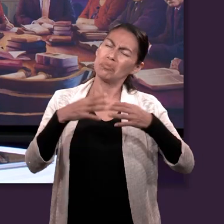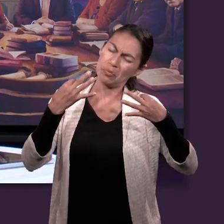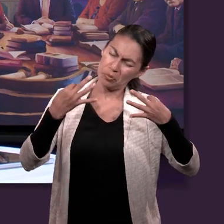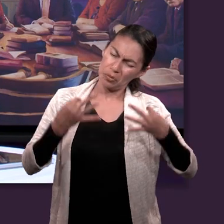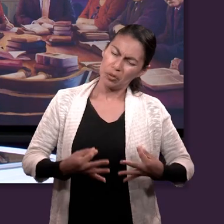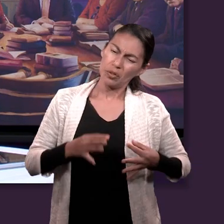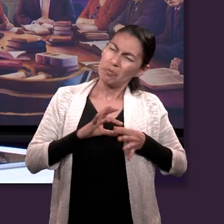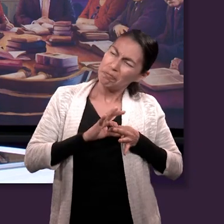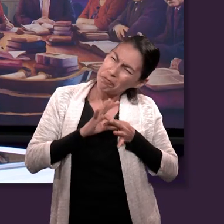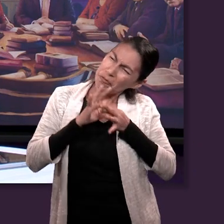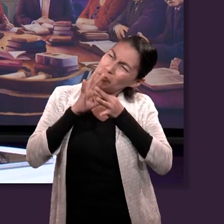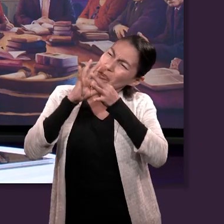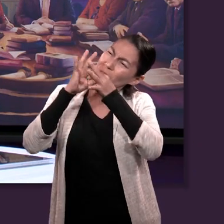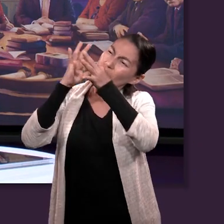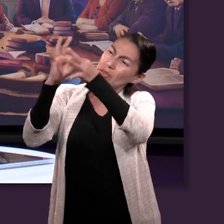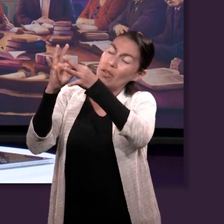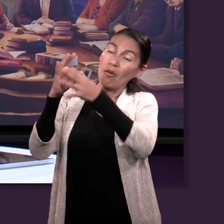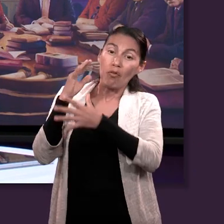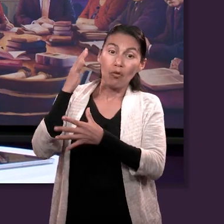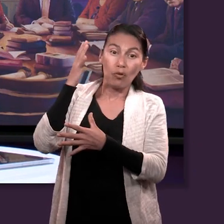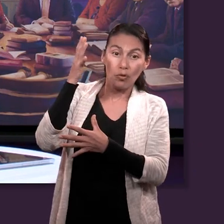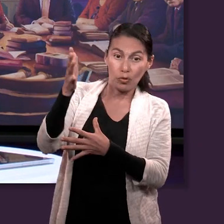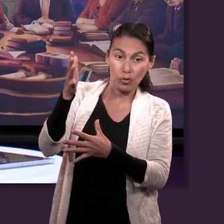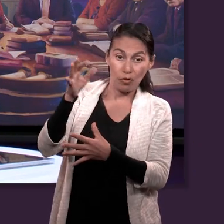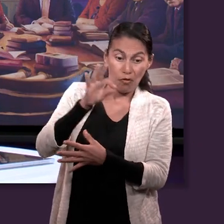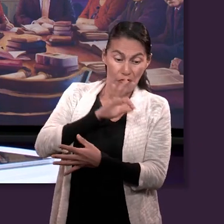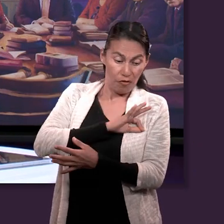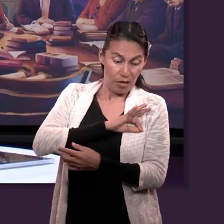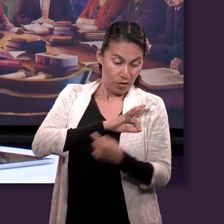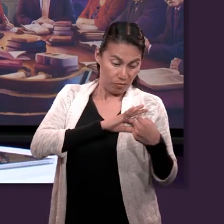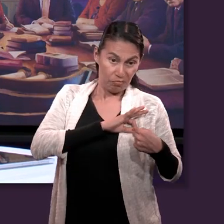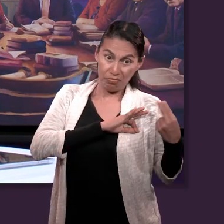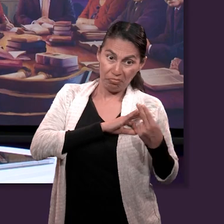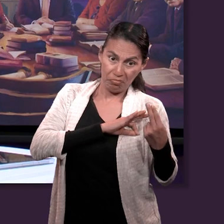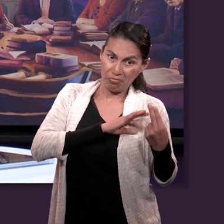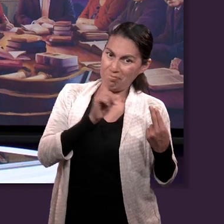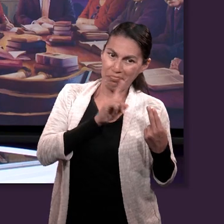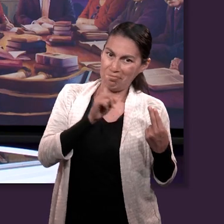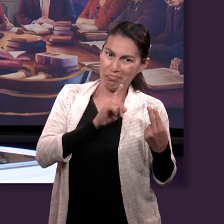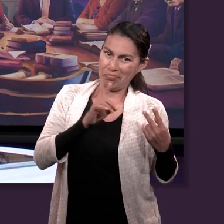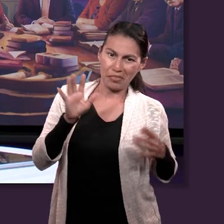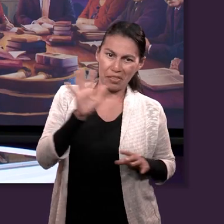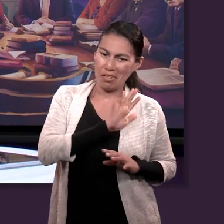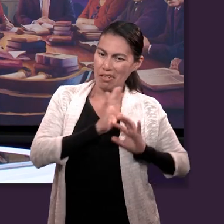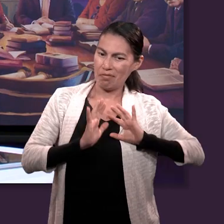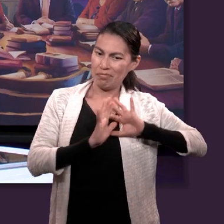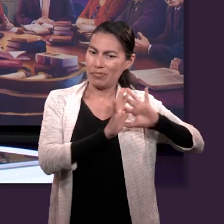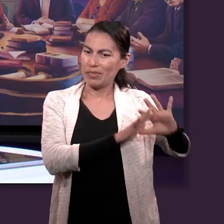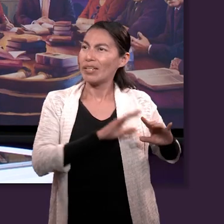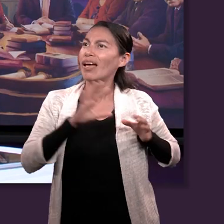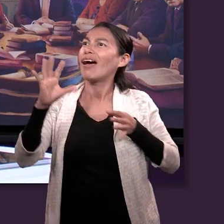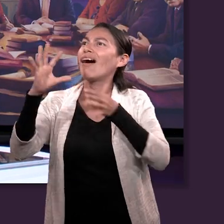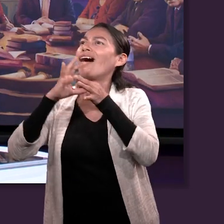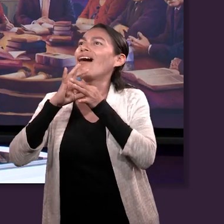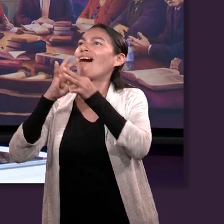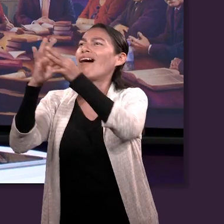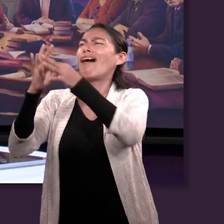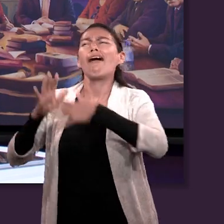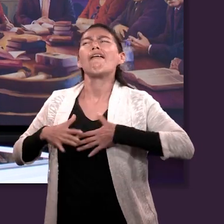Podremos estar firmes en Él y un día ya no necesitaremos más la fe porque viviremos con Él por la eternidad. Porque